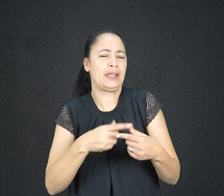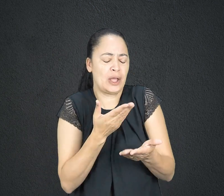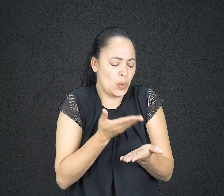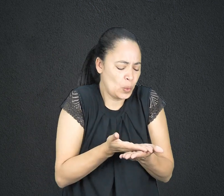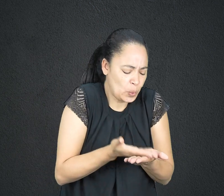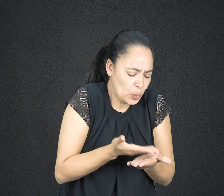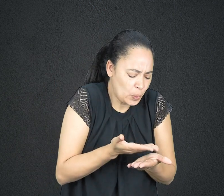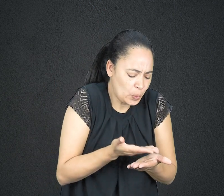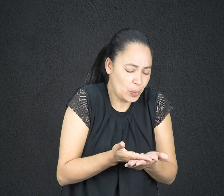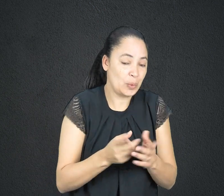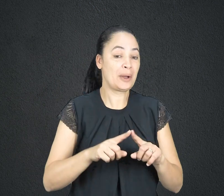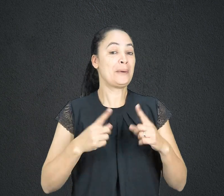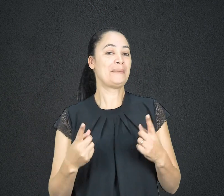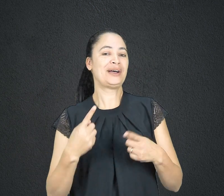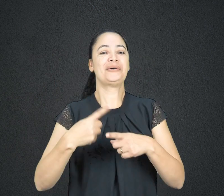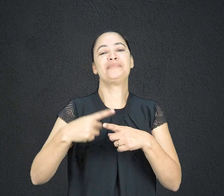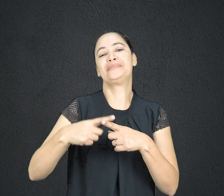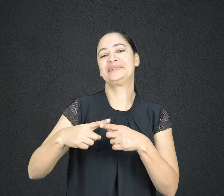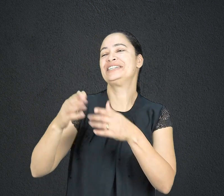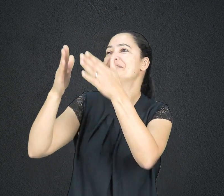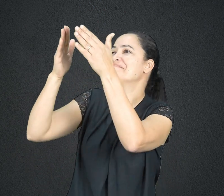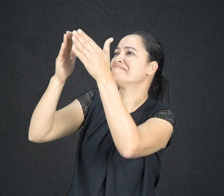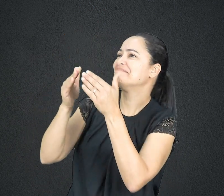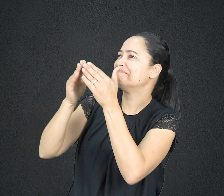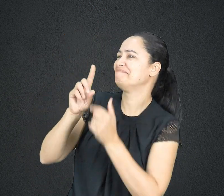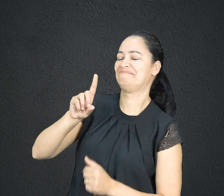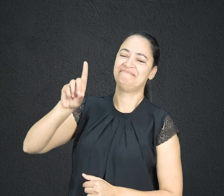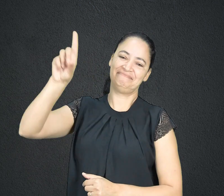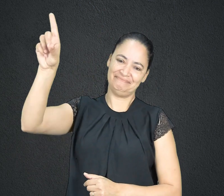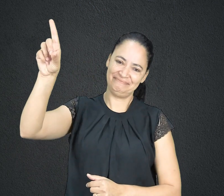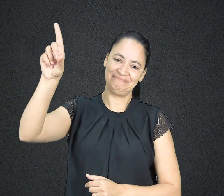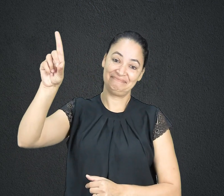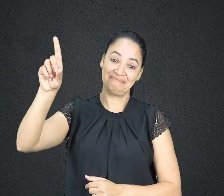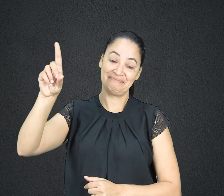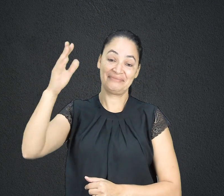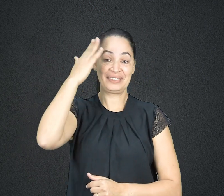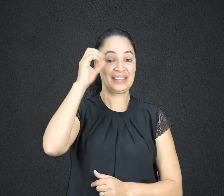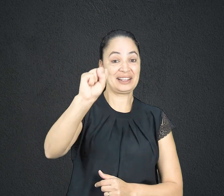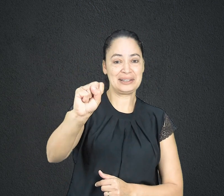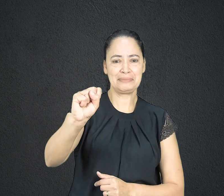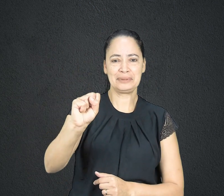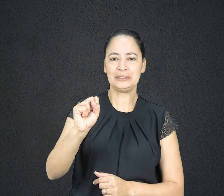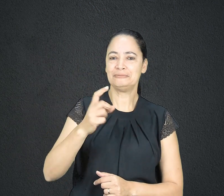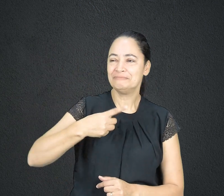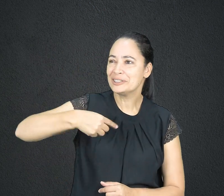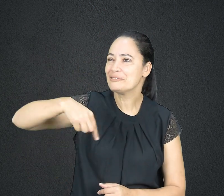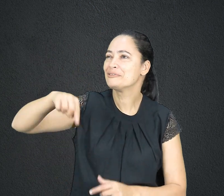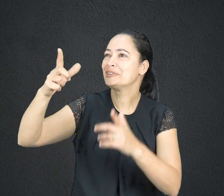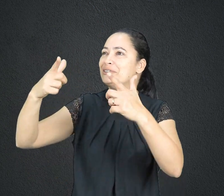feito a Deus. Salomão, humildemente, foi a fonte e pediu. Deus se agradou de seu pedido